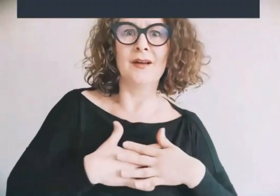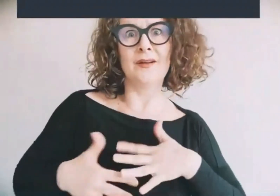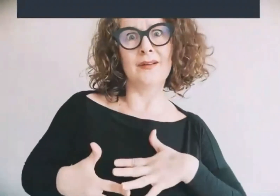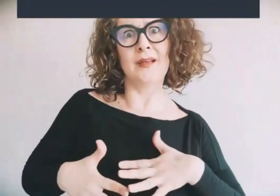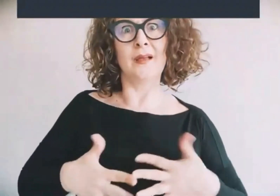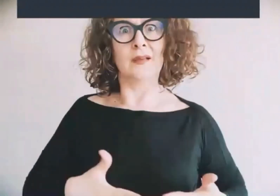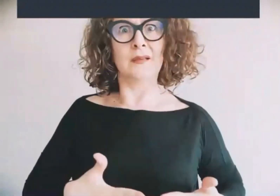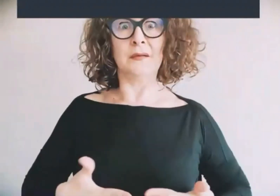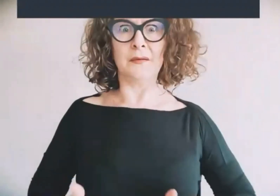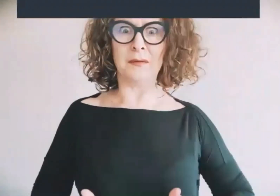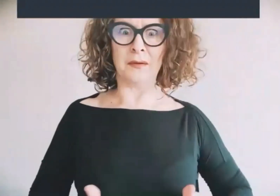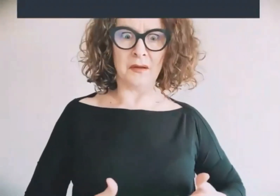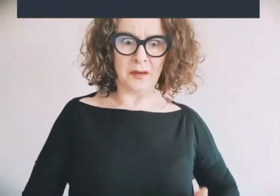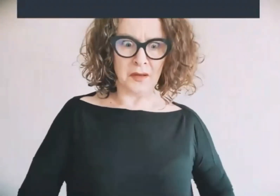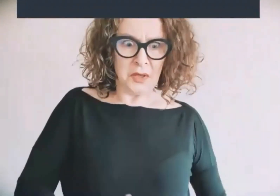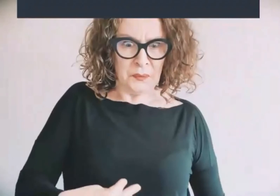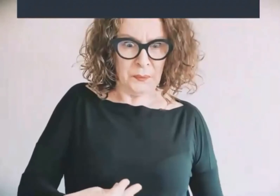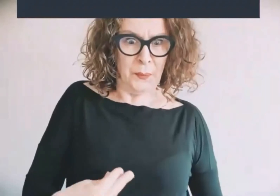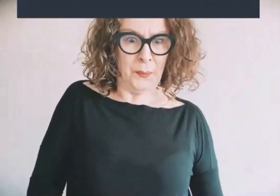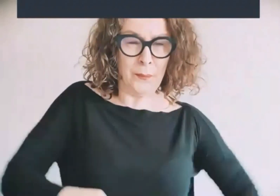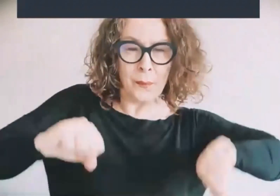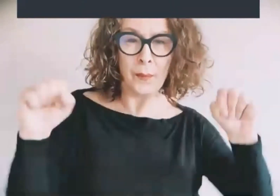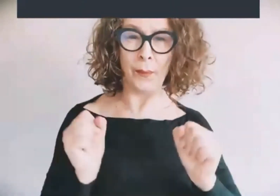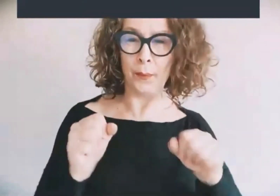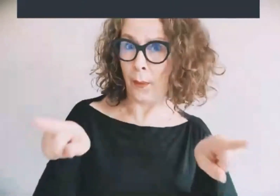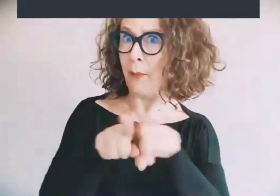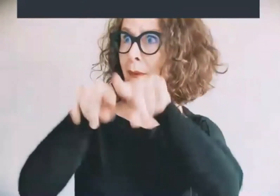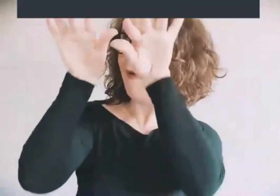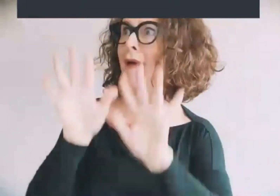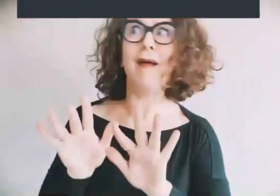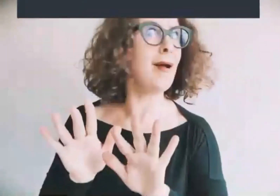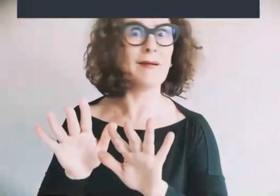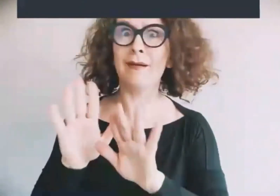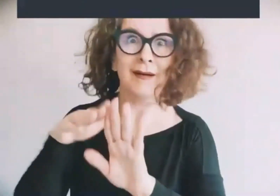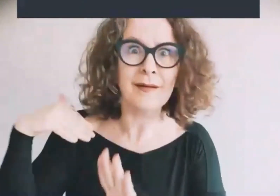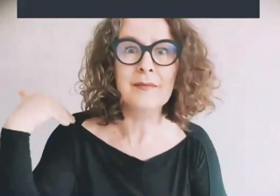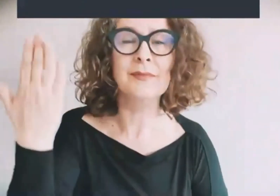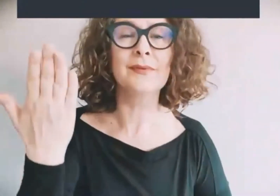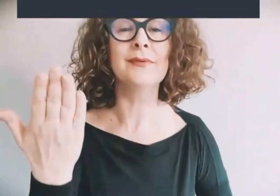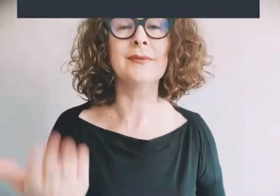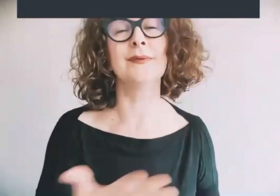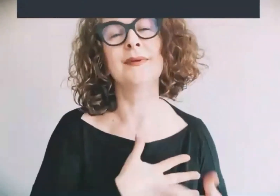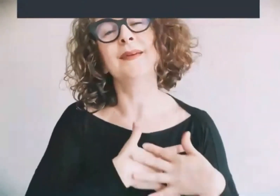qualcosa che si muove giù giù per lo stovato più freddo